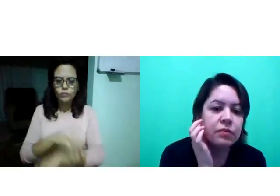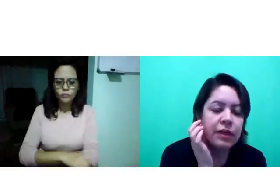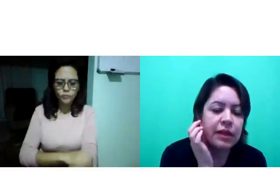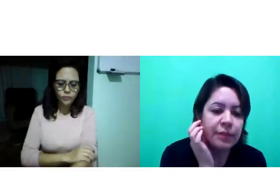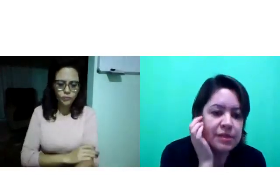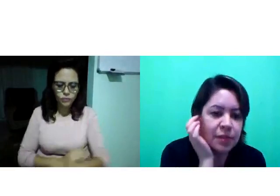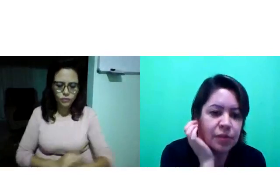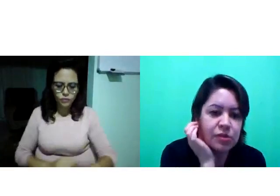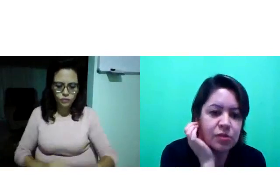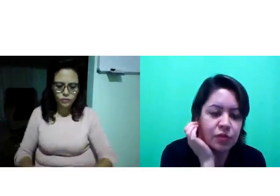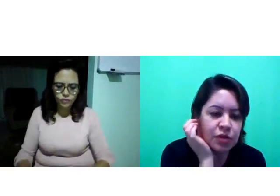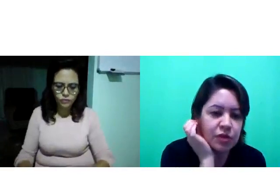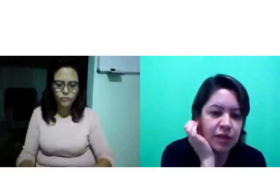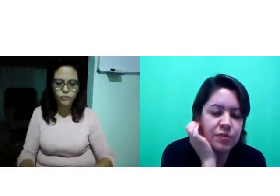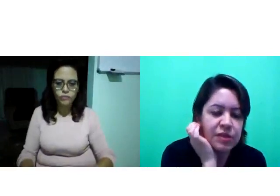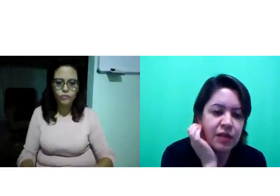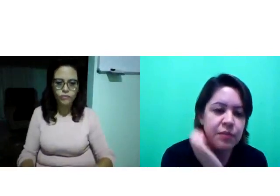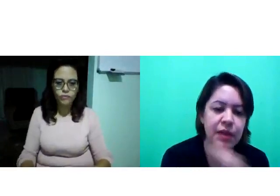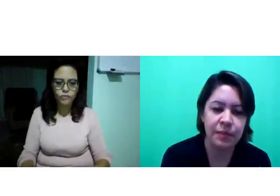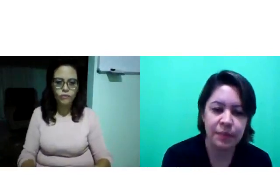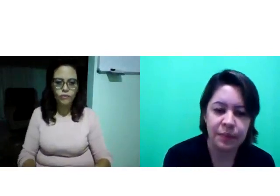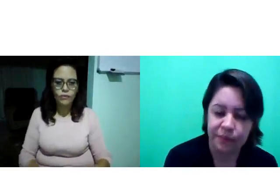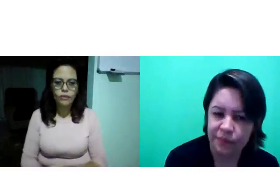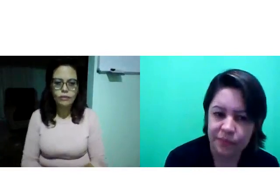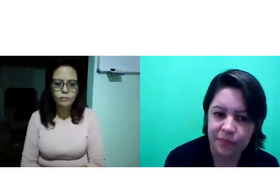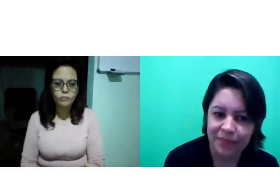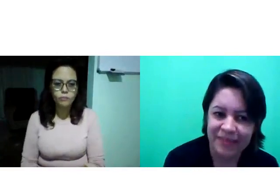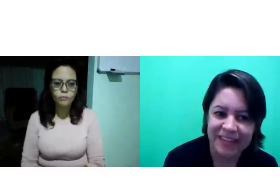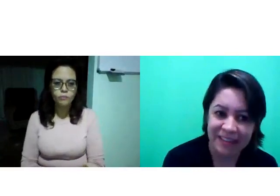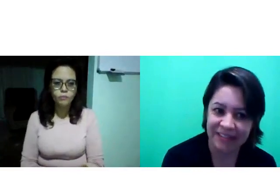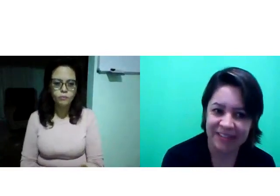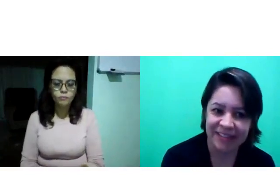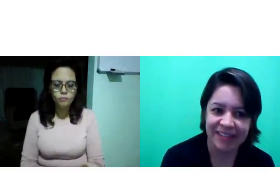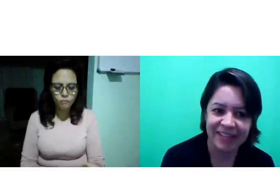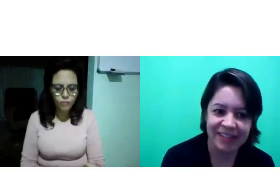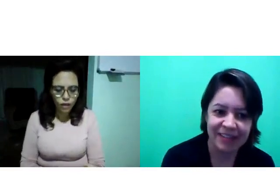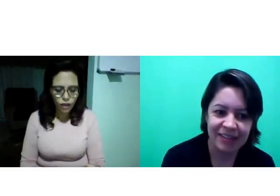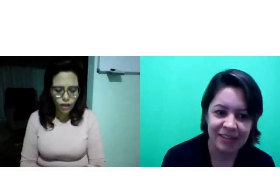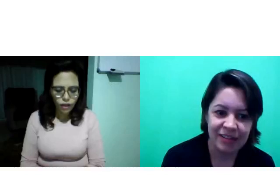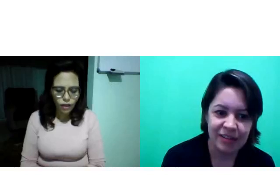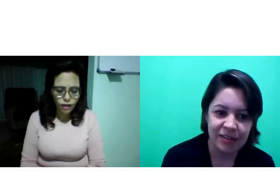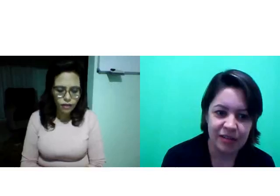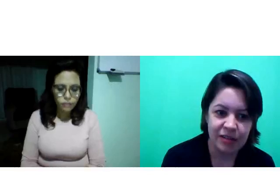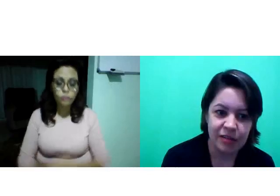Então, percebam isso no vídeo, né? Observem bem. aí,